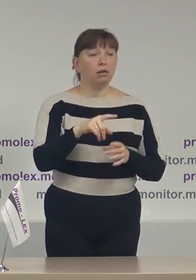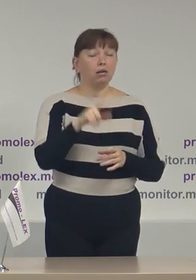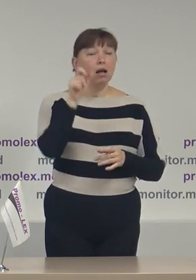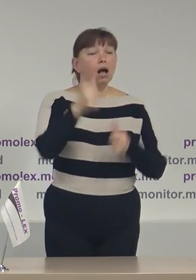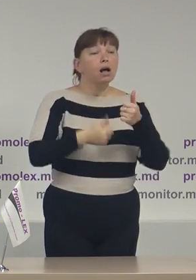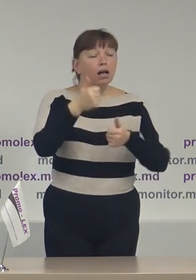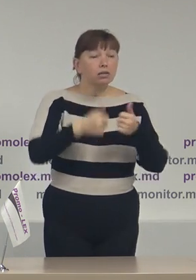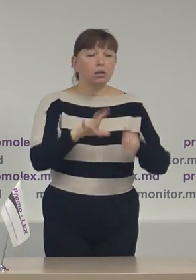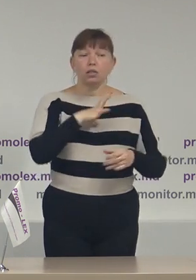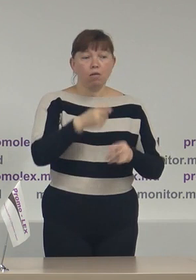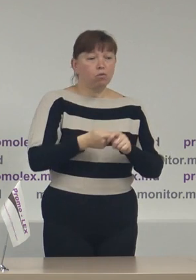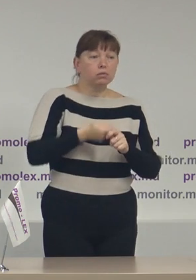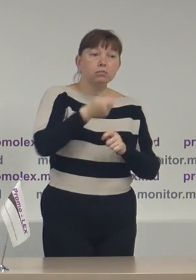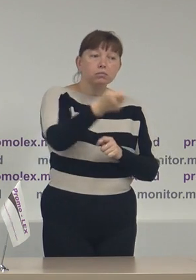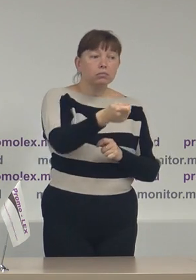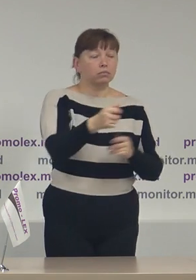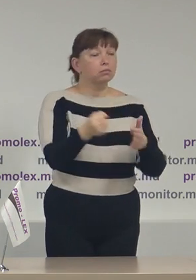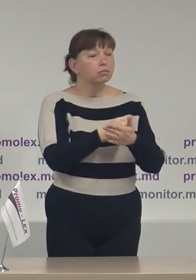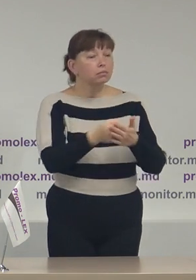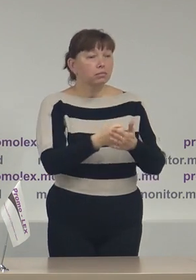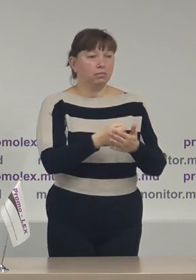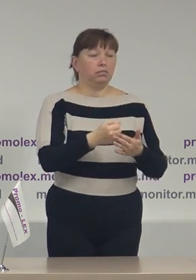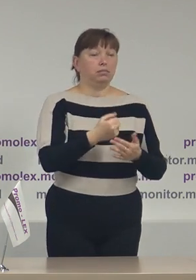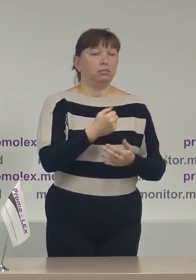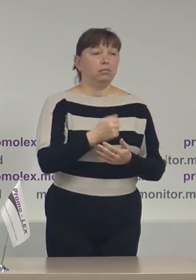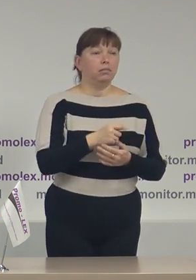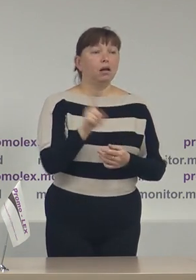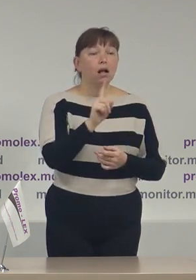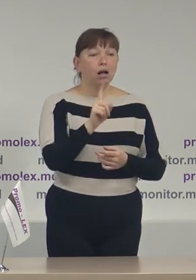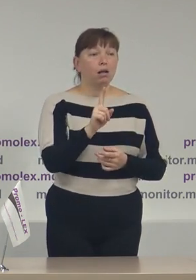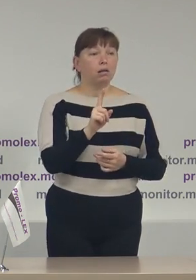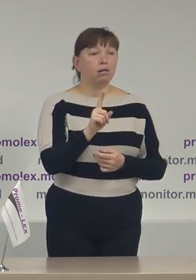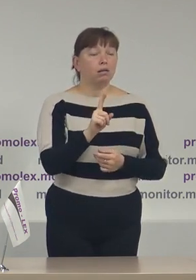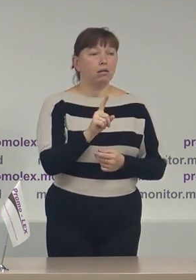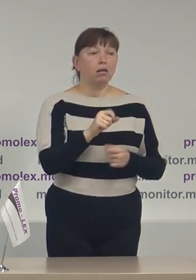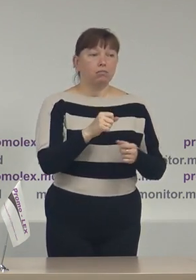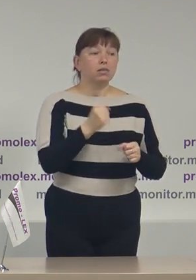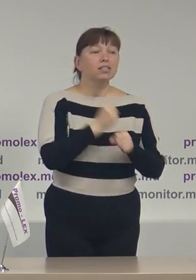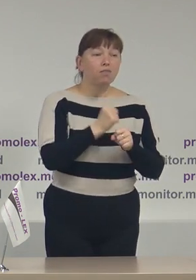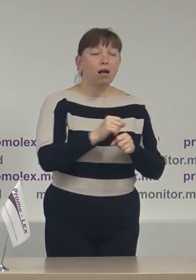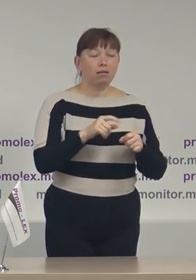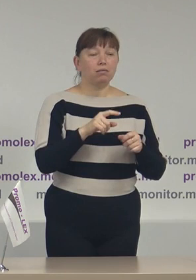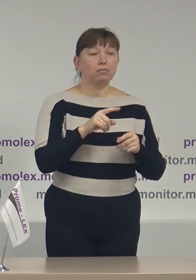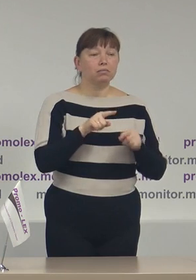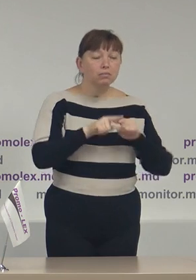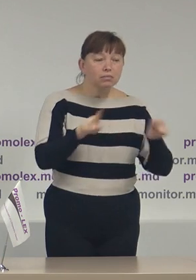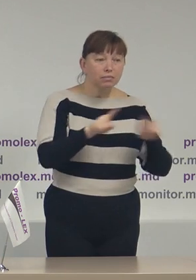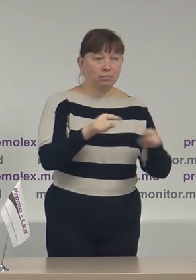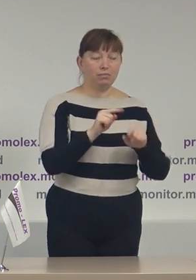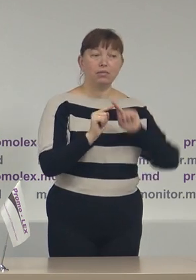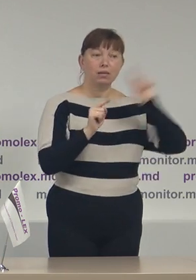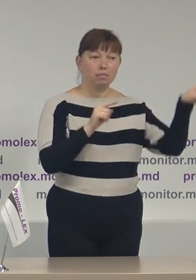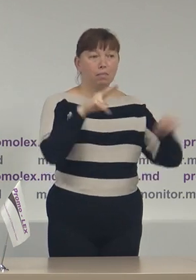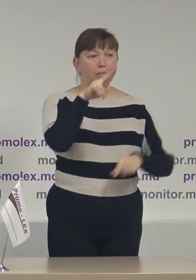cerere sau cu vreun demers în adresă biroului de reintegrare pentru a face activități de campanie în stânga